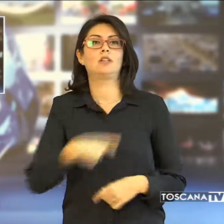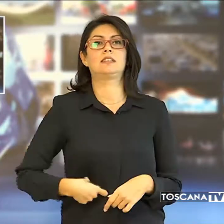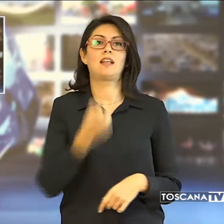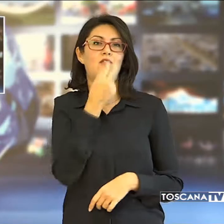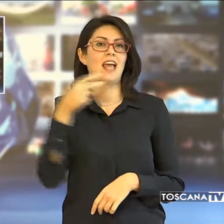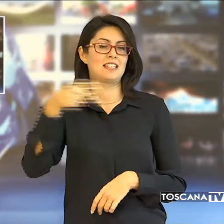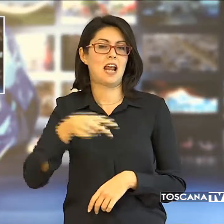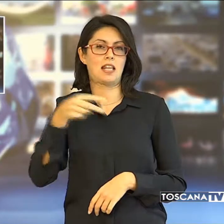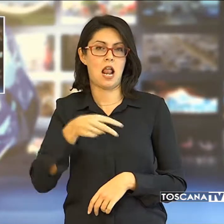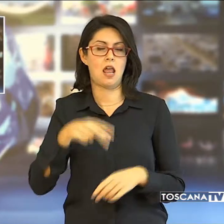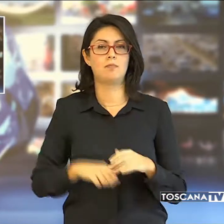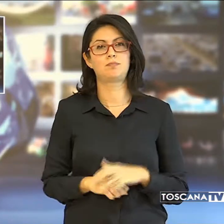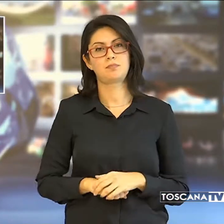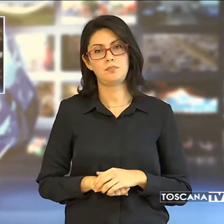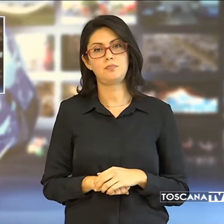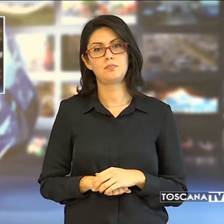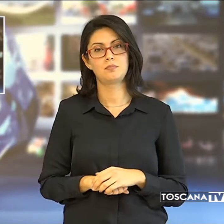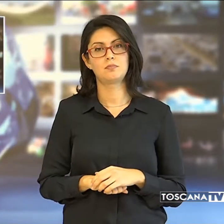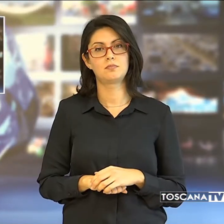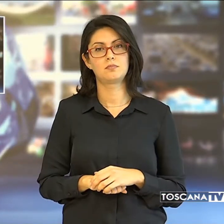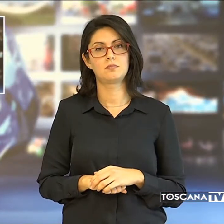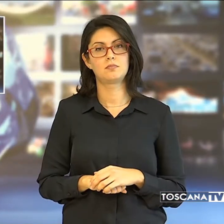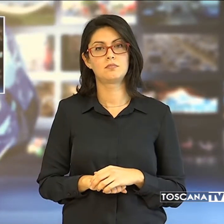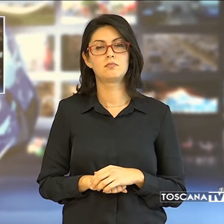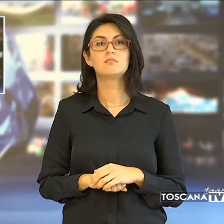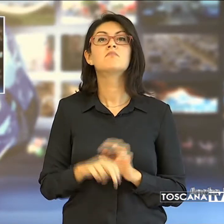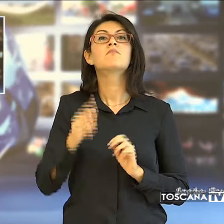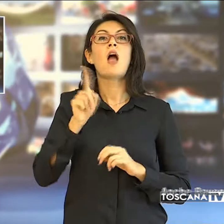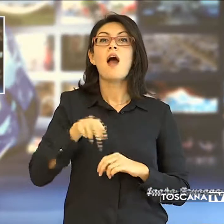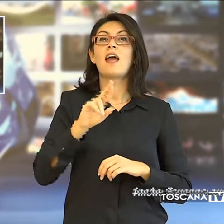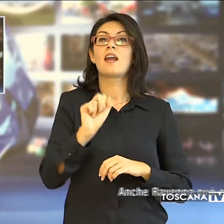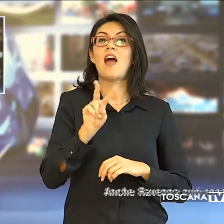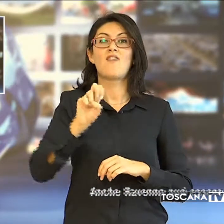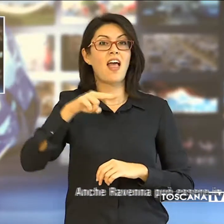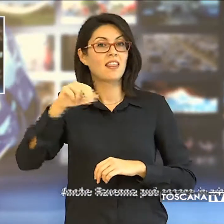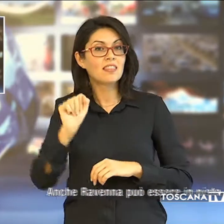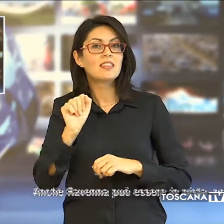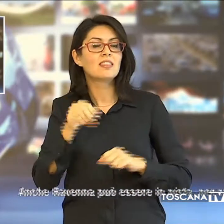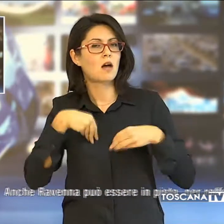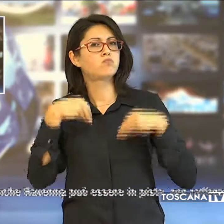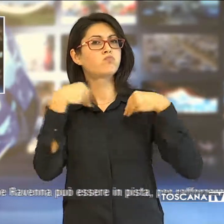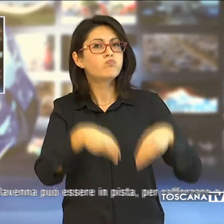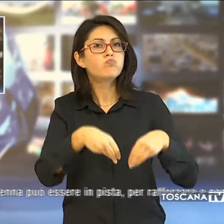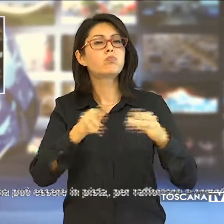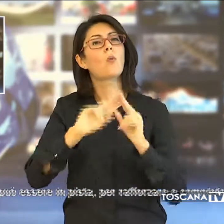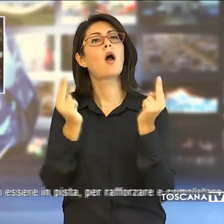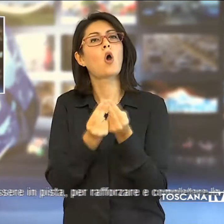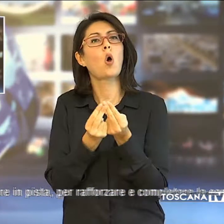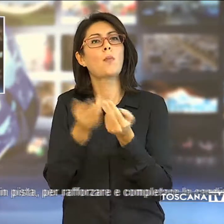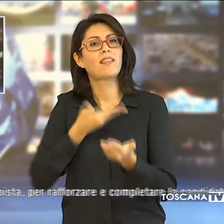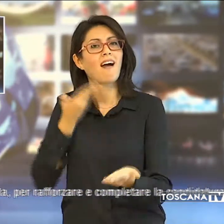Dario Nardella. Anche Ravenna può essere in pista per rafforzare e completare la